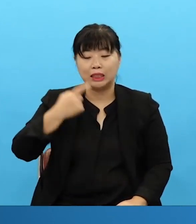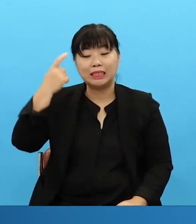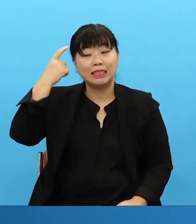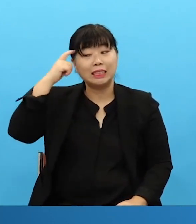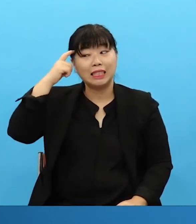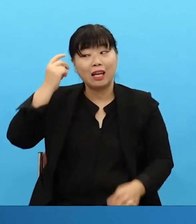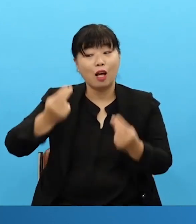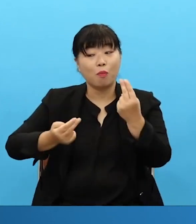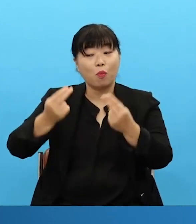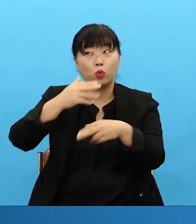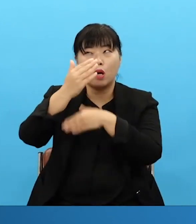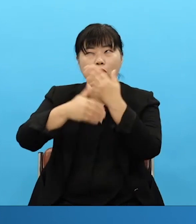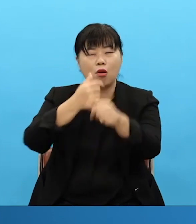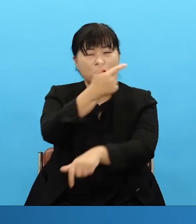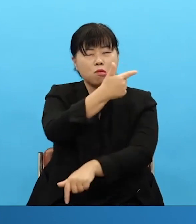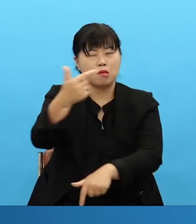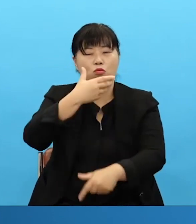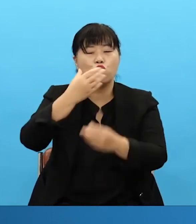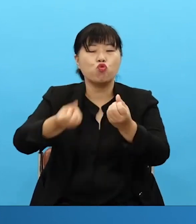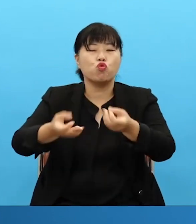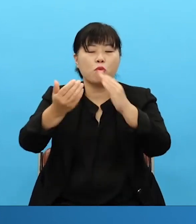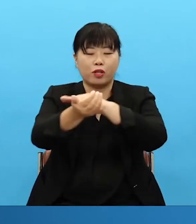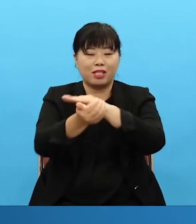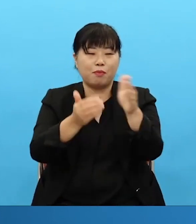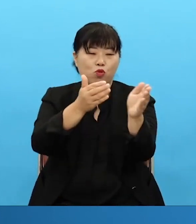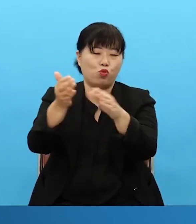Because God has reserved for you blessings that are greater than you could never imagine.